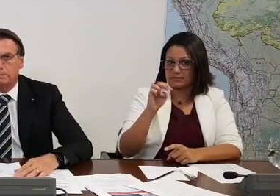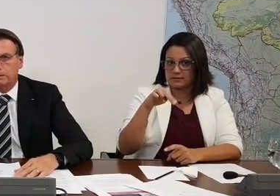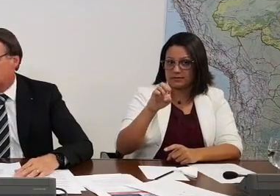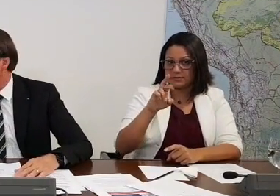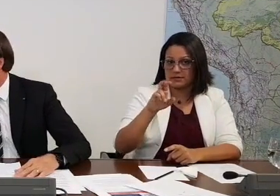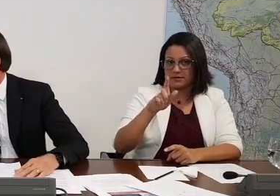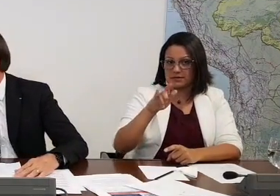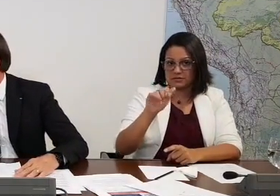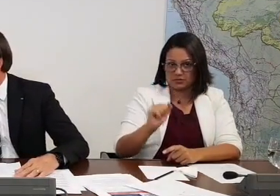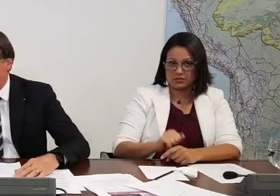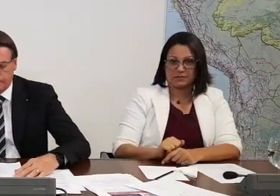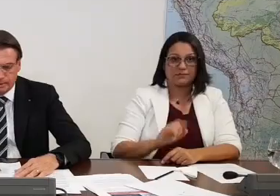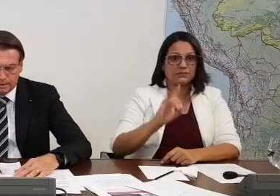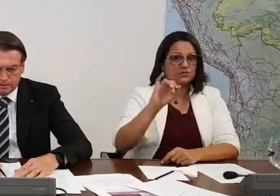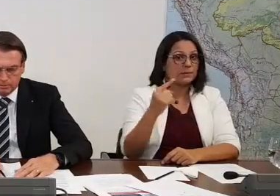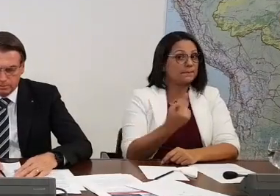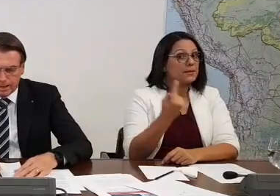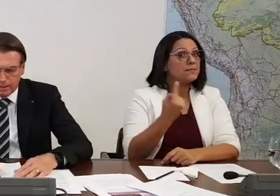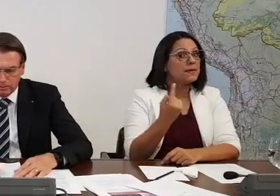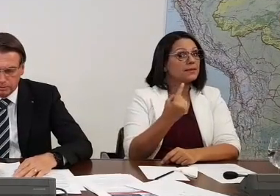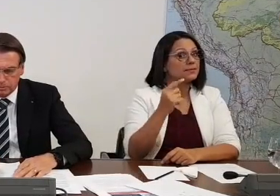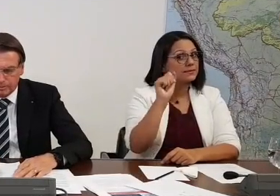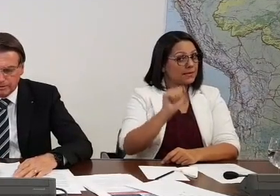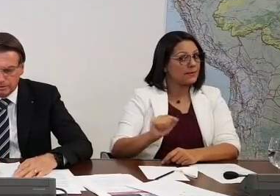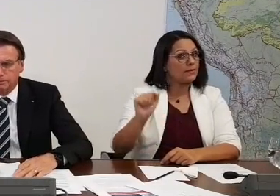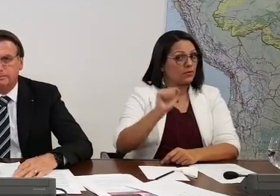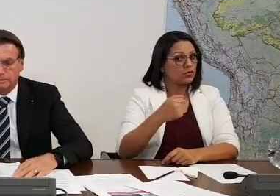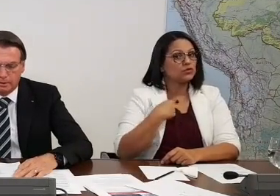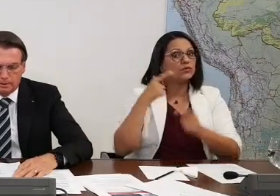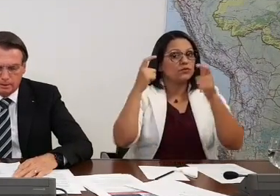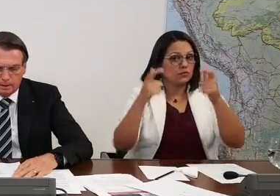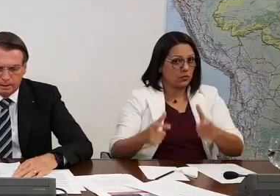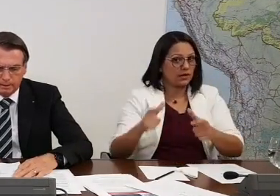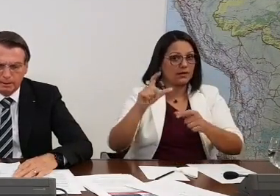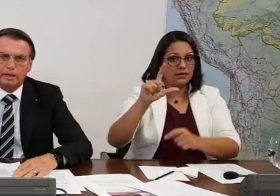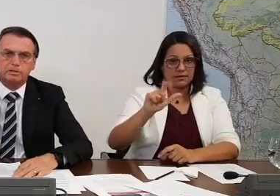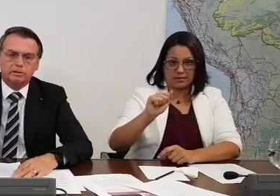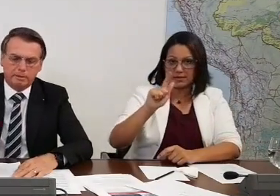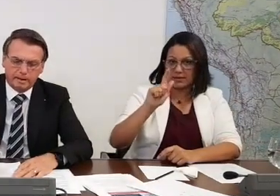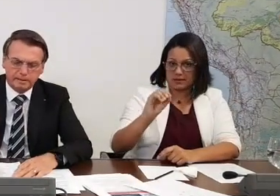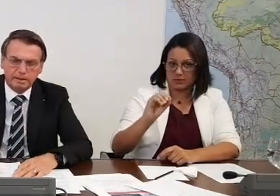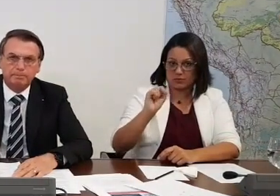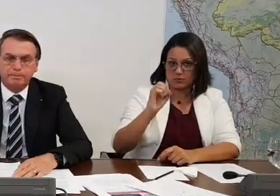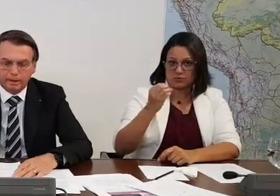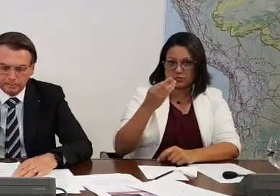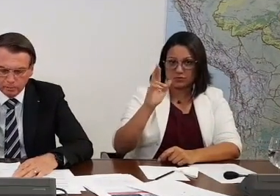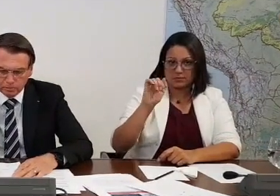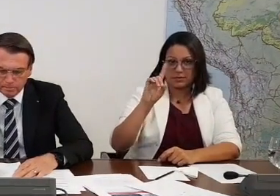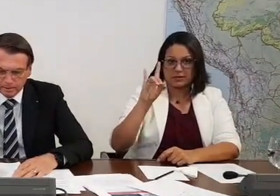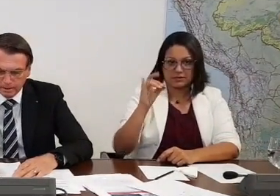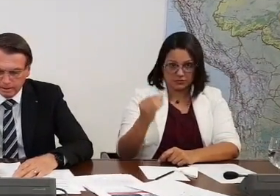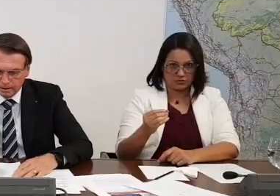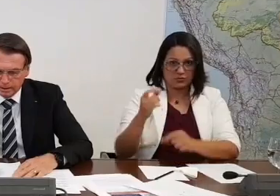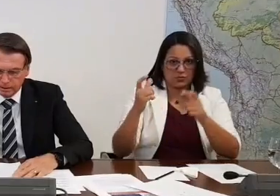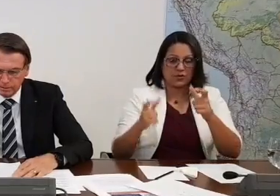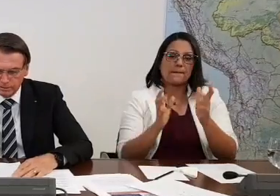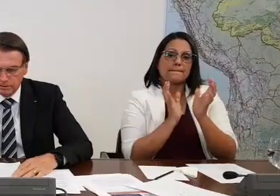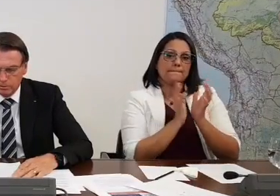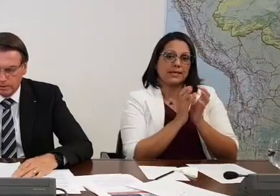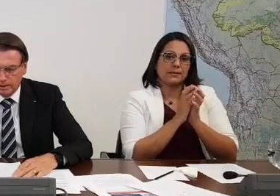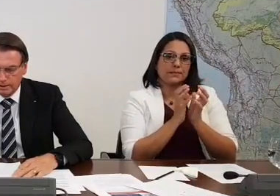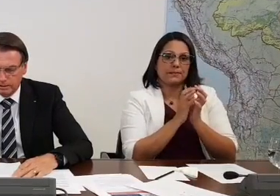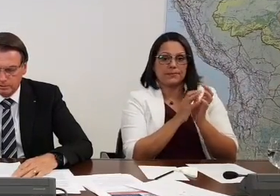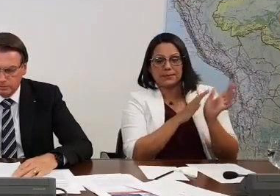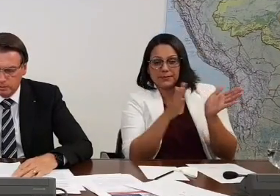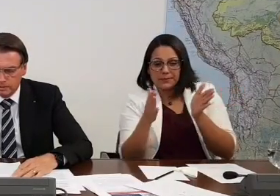eu vou estar, não sei se você vai também, no Lago de Sobradinho. É ali na região da Bahia, Pernambuco. Nós